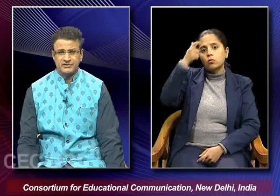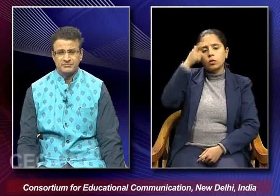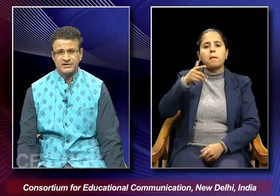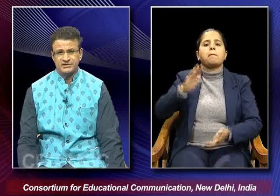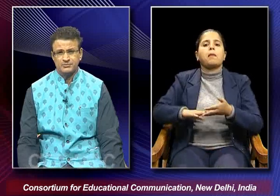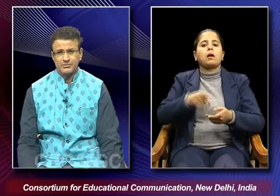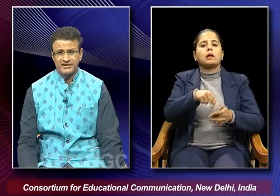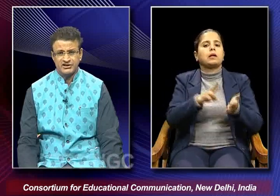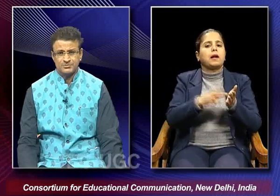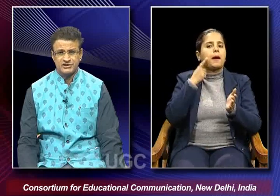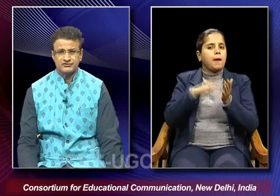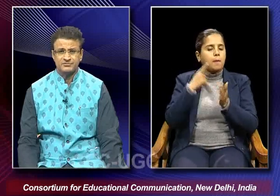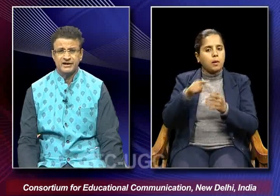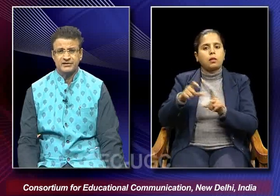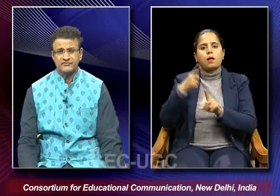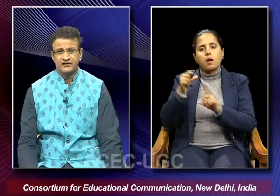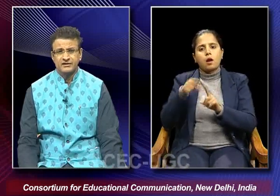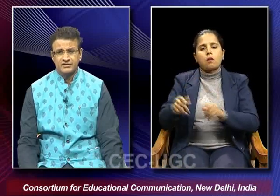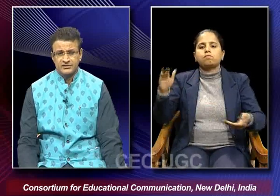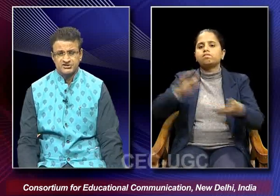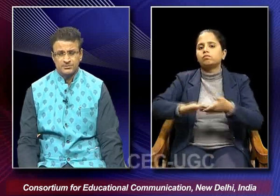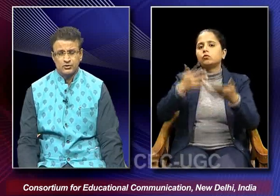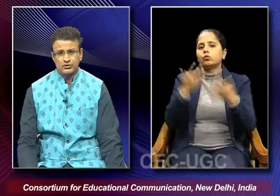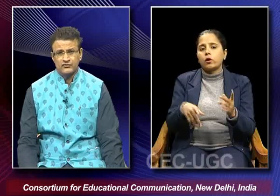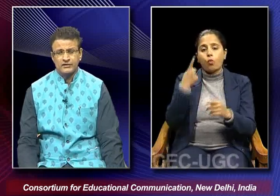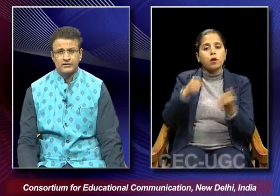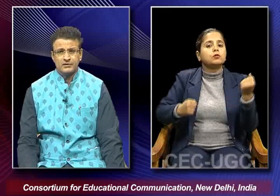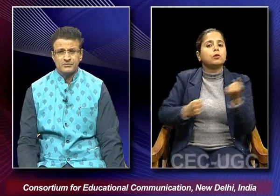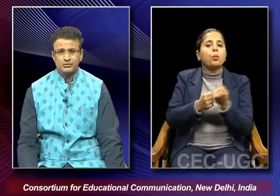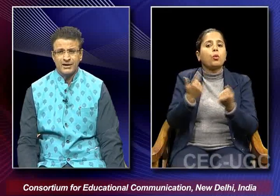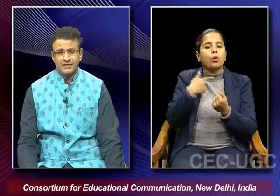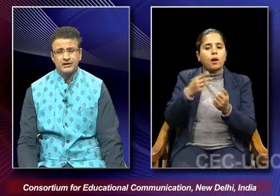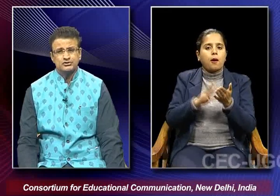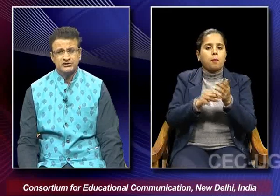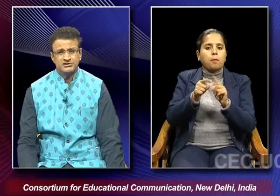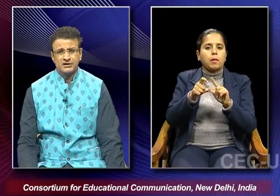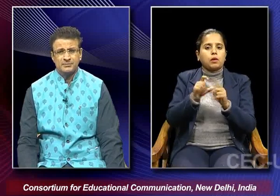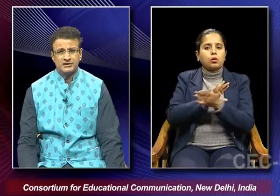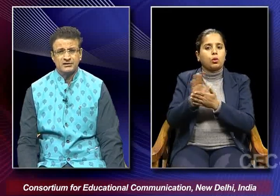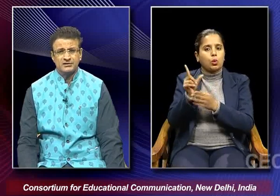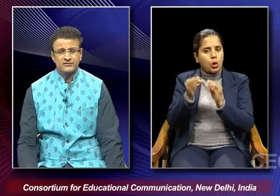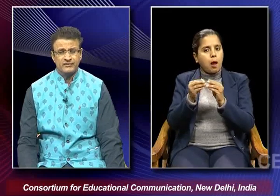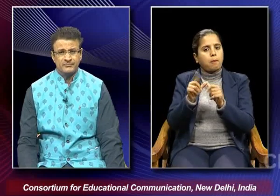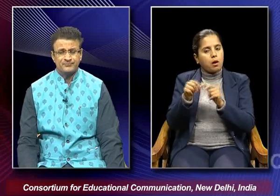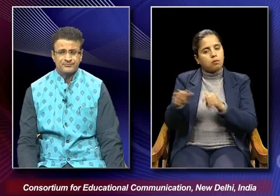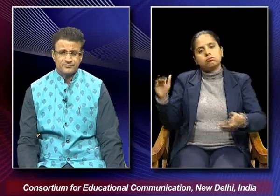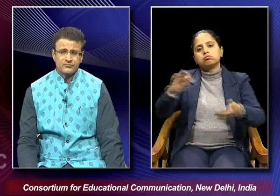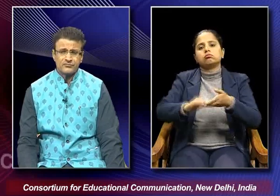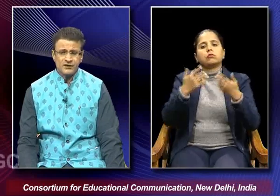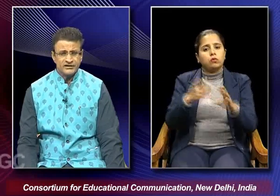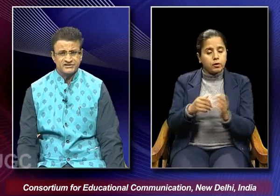between limmi and dilip kumar takes place from the active support of madhubala so this particular film